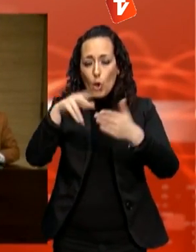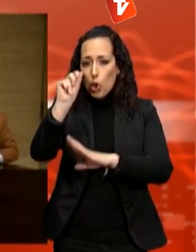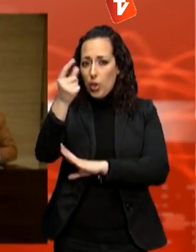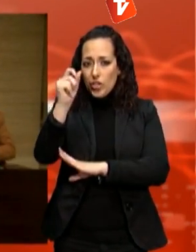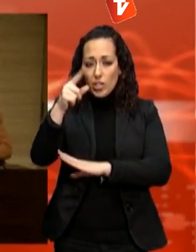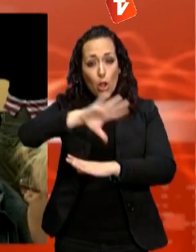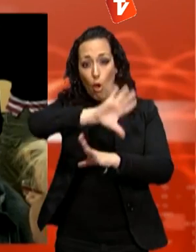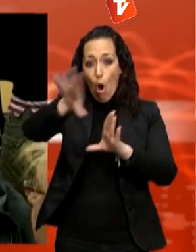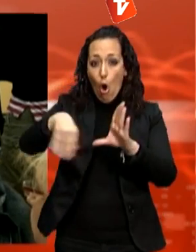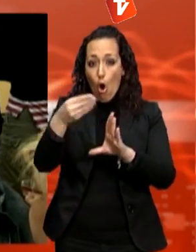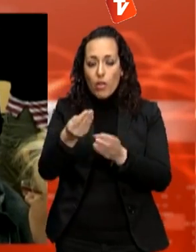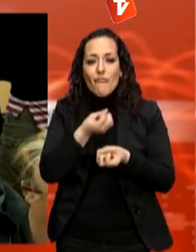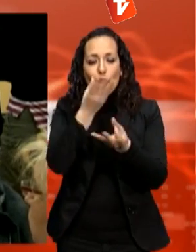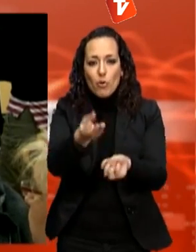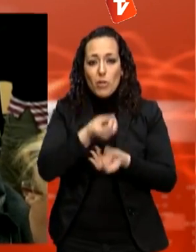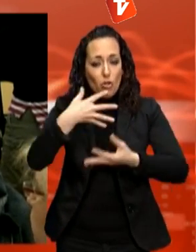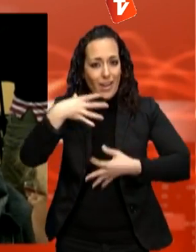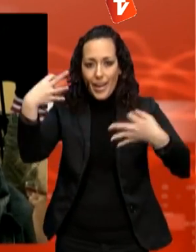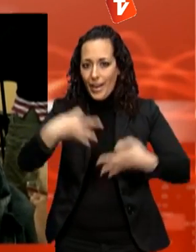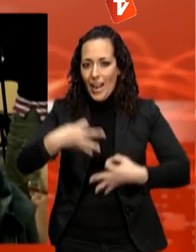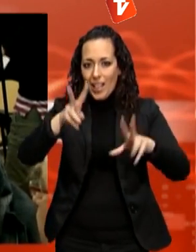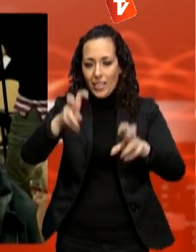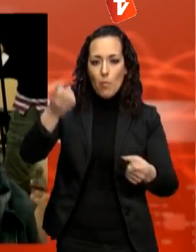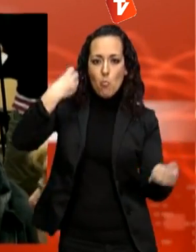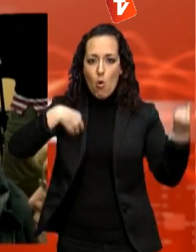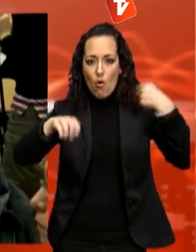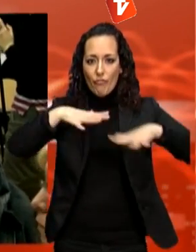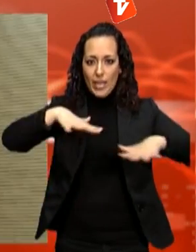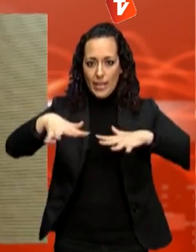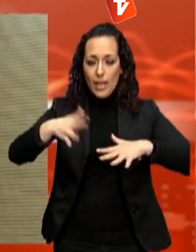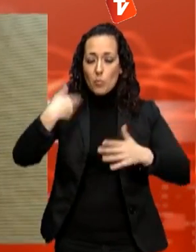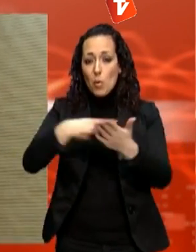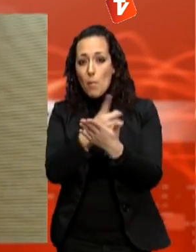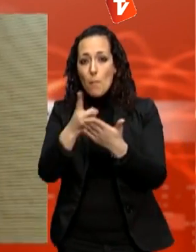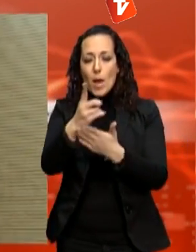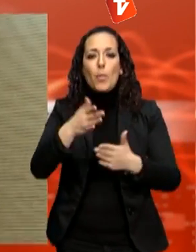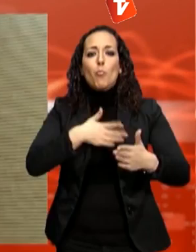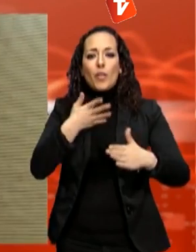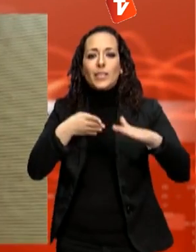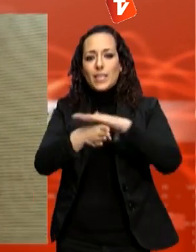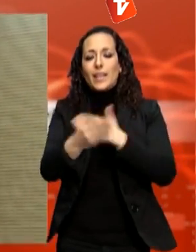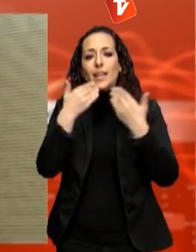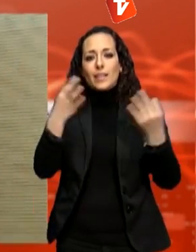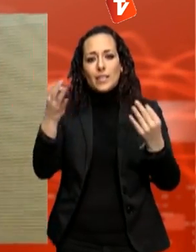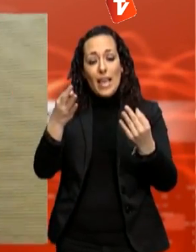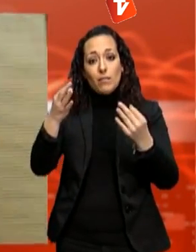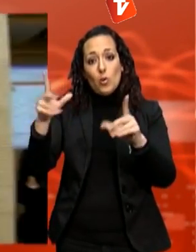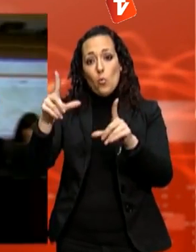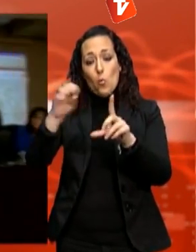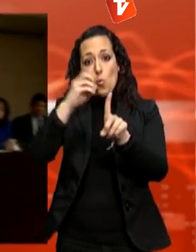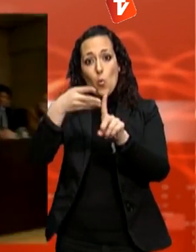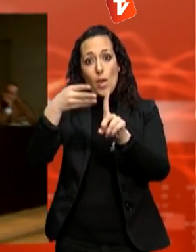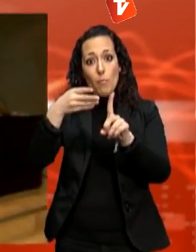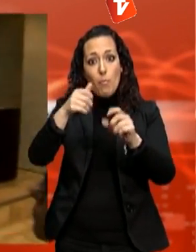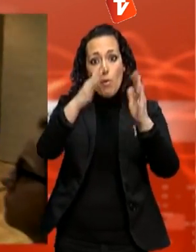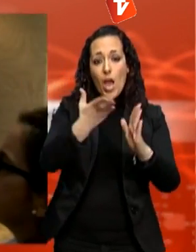transfereixen totes les dades sobre mobilitat. El mapa es pot accedir a través del web de l'Ajuntament o de la pàgina de la Generalitat. S